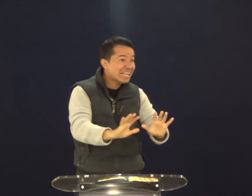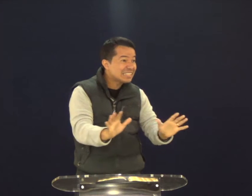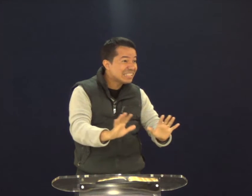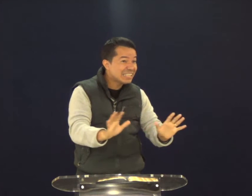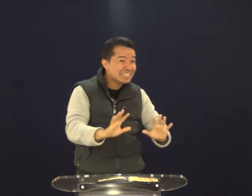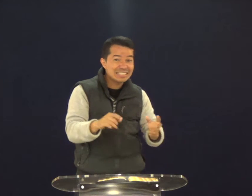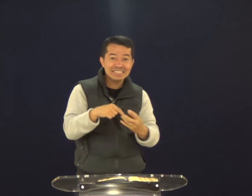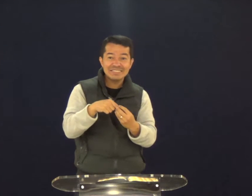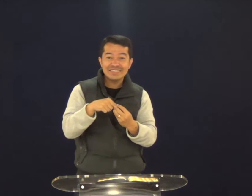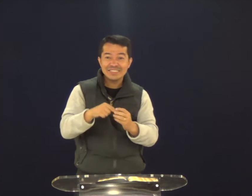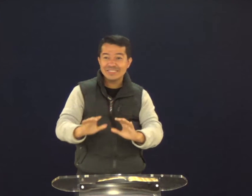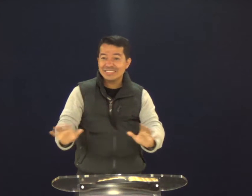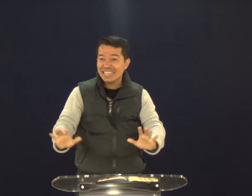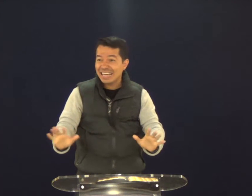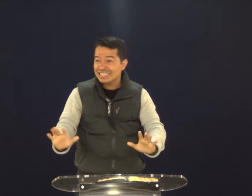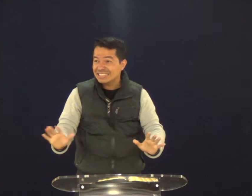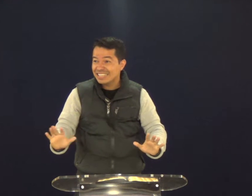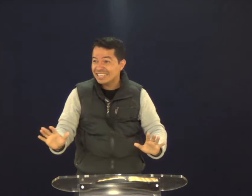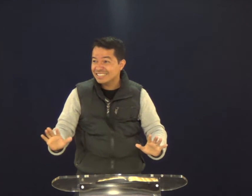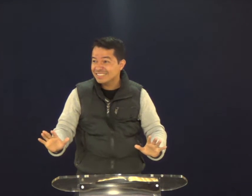Nada. Não havia fruto. Nenhum.